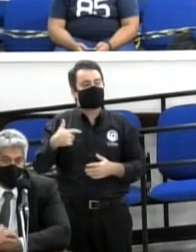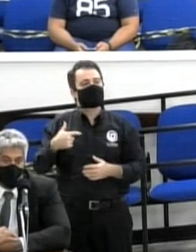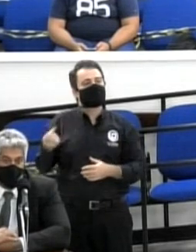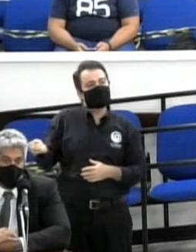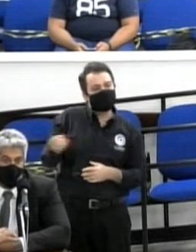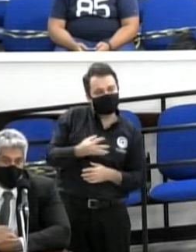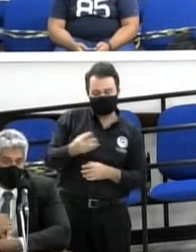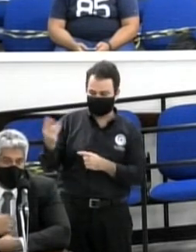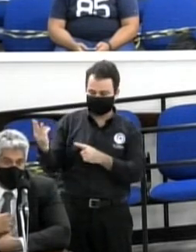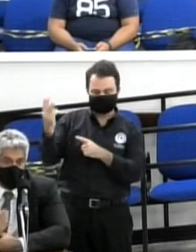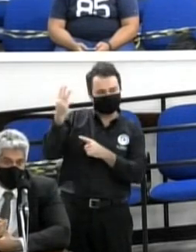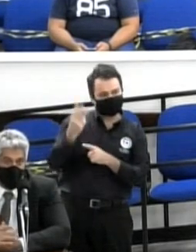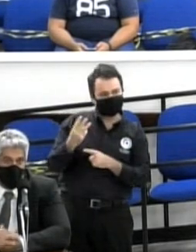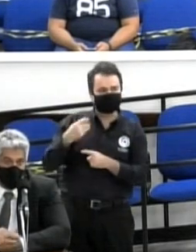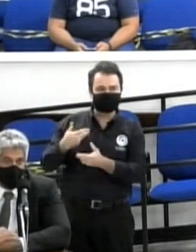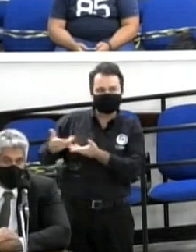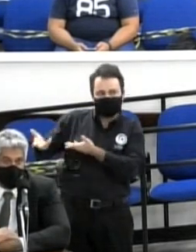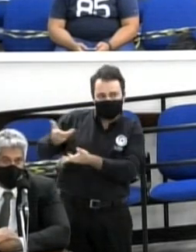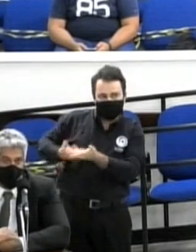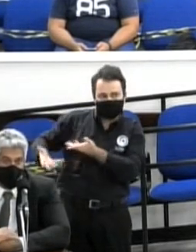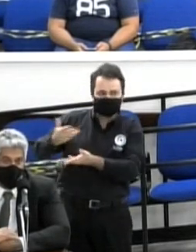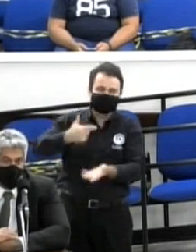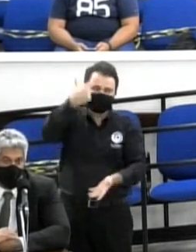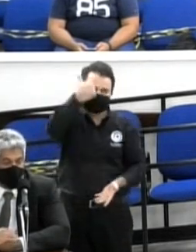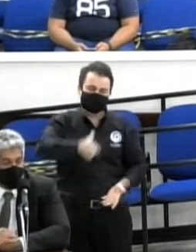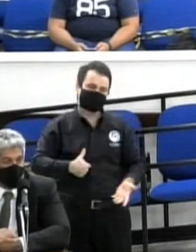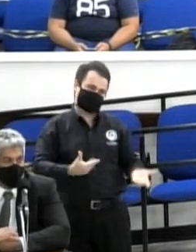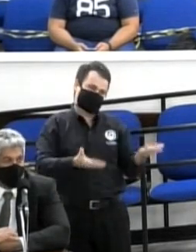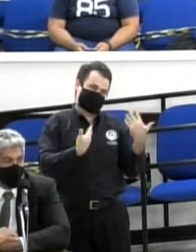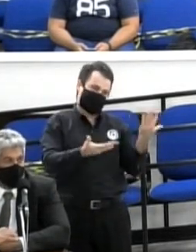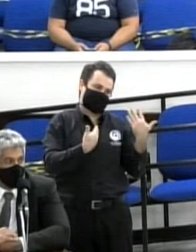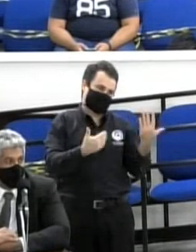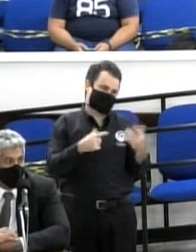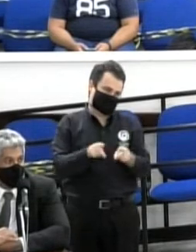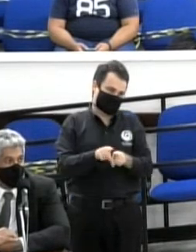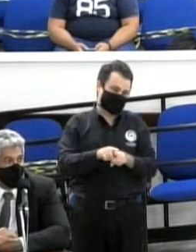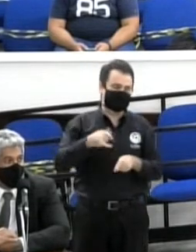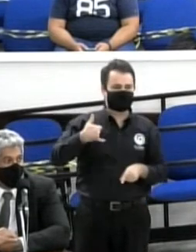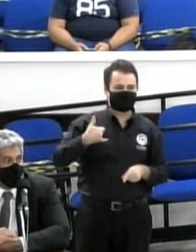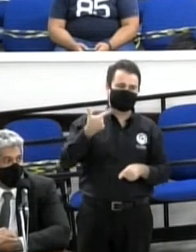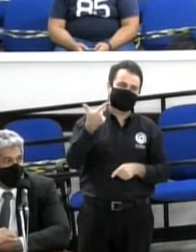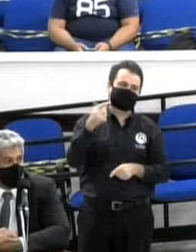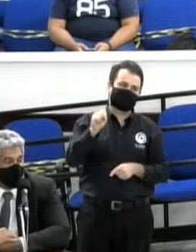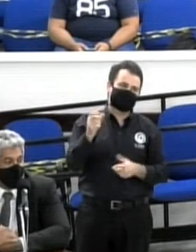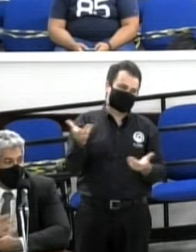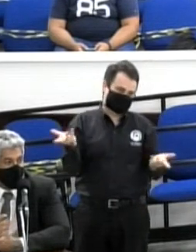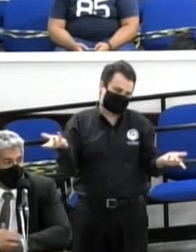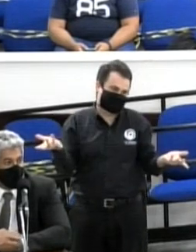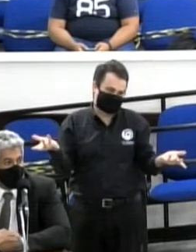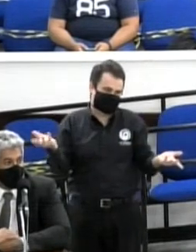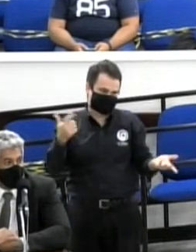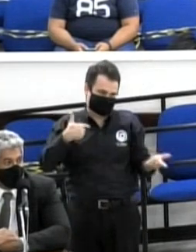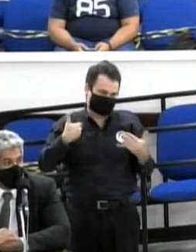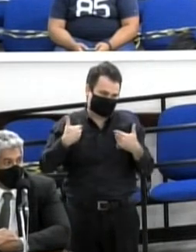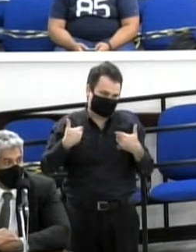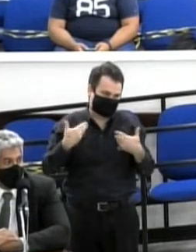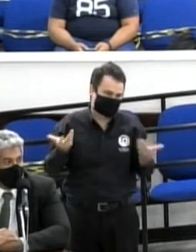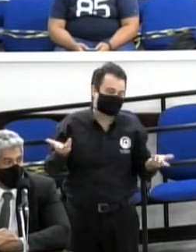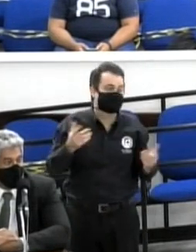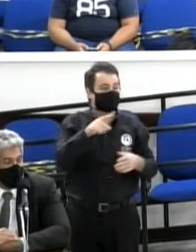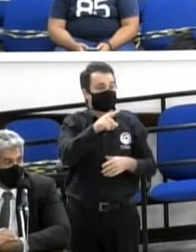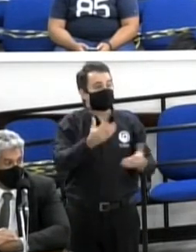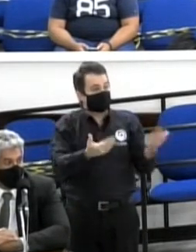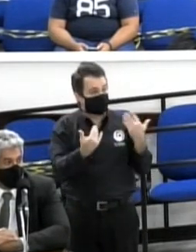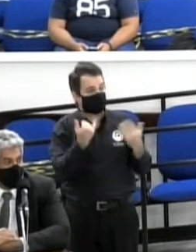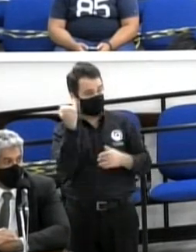uma maneira de pensar muito rápido. Claro que eu também sou um jovem, presidente, de 28 anos. Então, a importância de vocês é